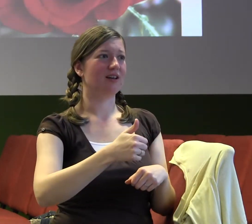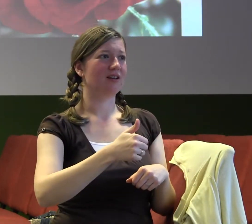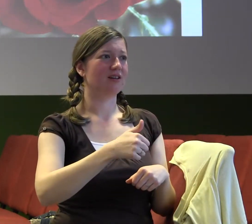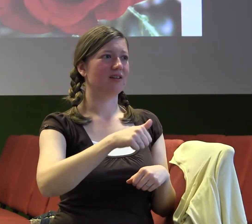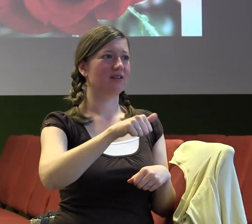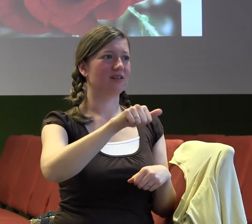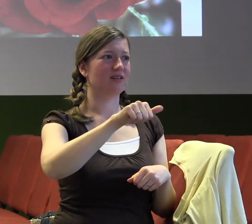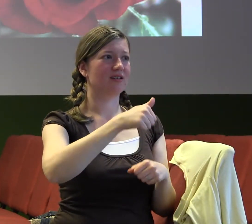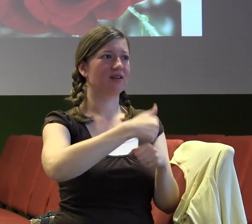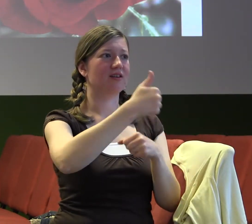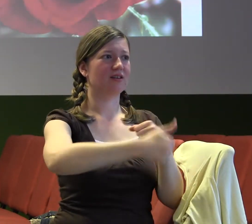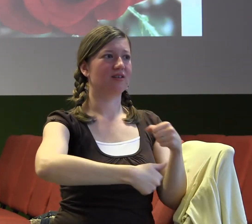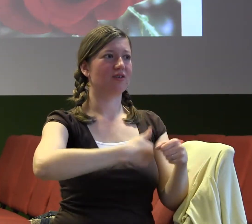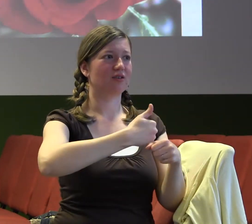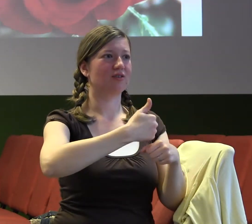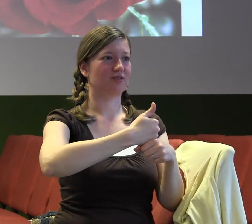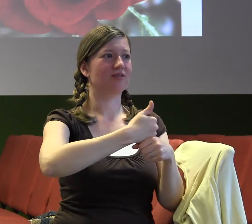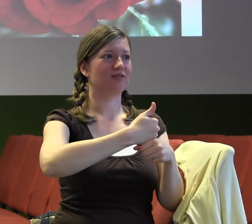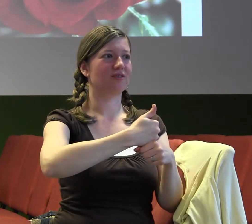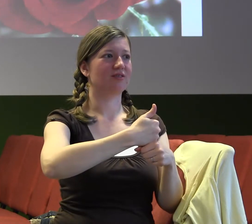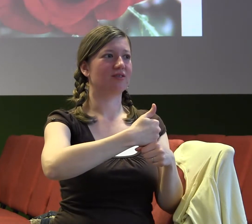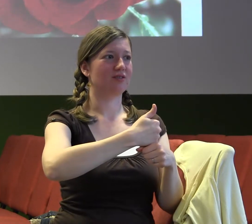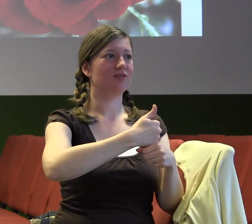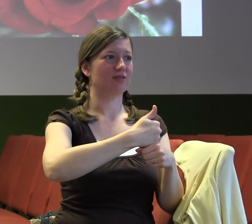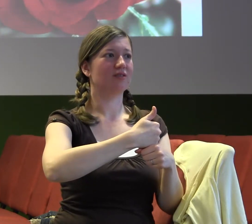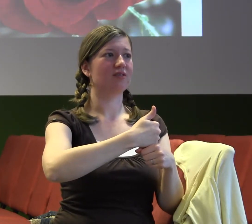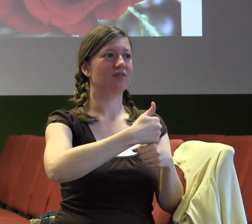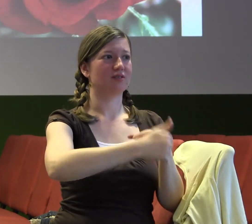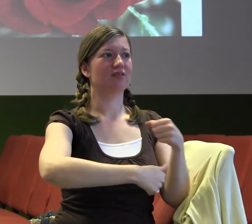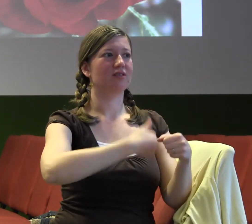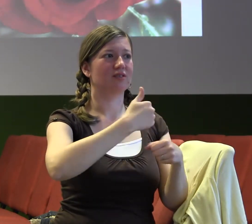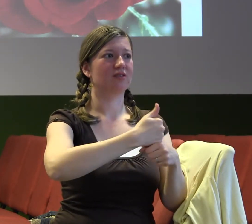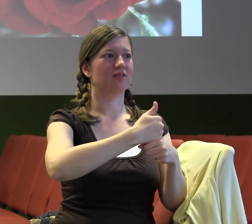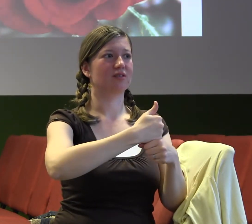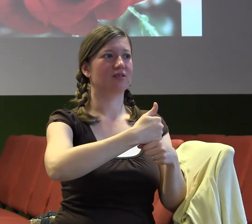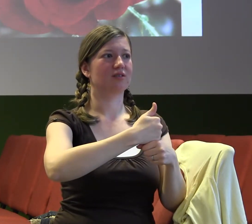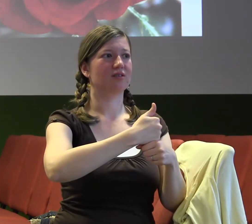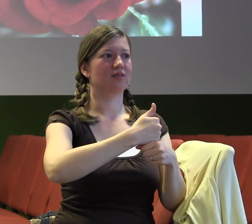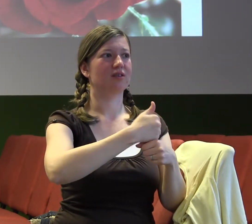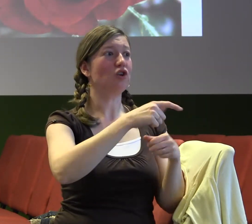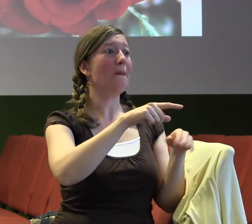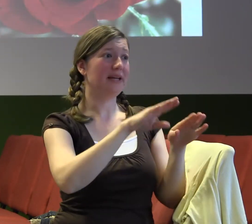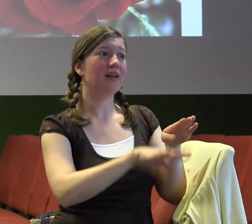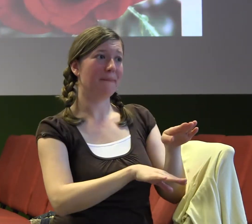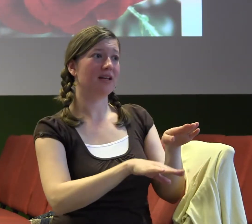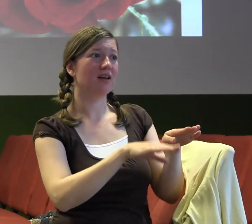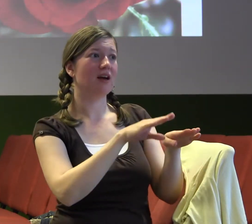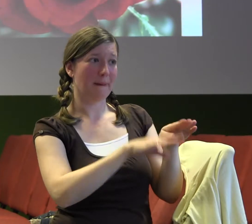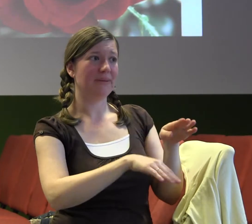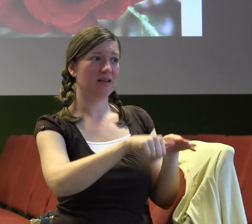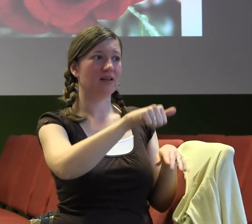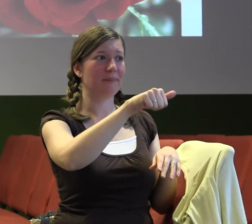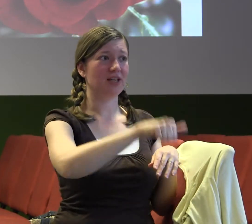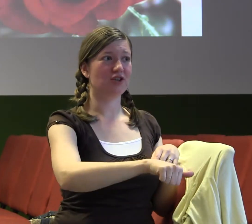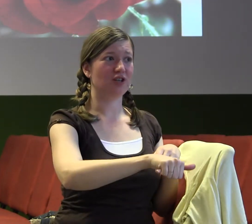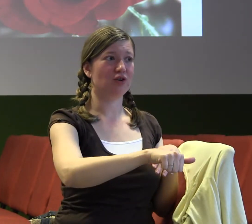máš ten dar se bavit s těmi kolegy a s těmi spolužáky, vyšel, já takový nejsem, já mám jiný dary, ale každý z nás se může hecnout, každý z nás